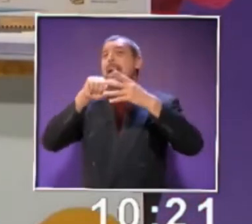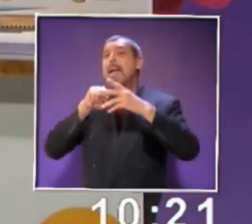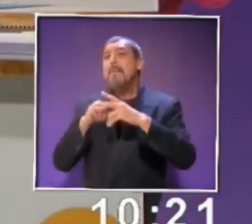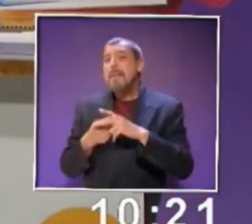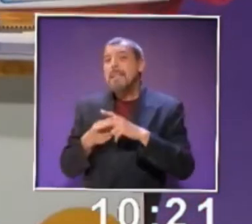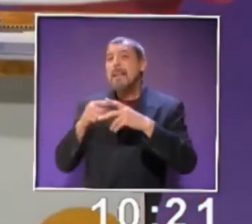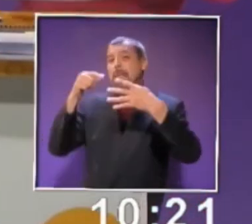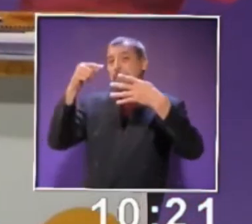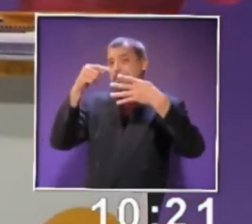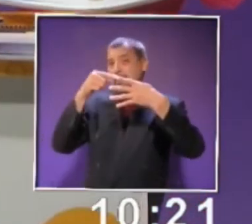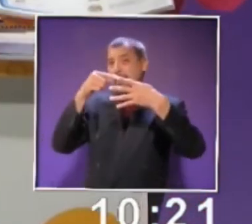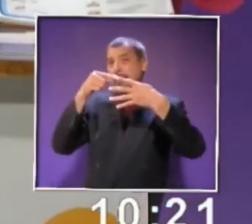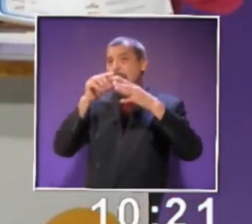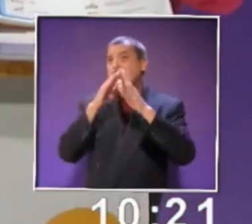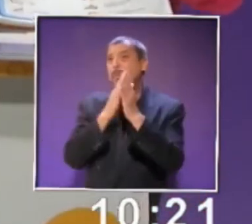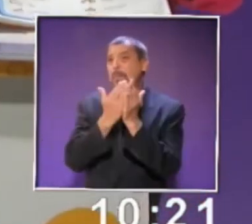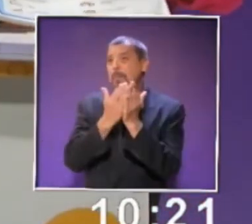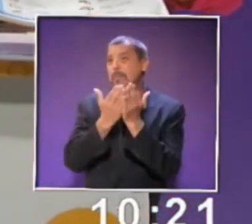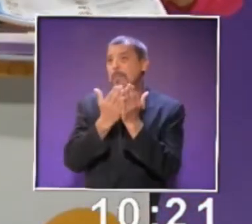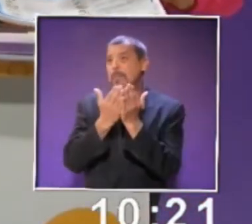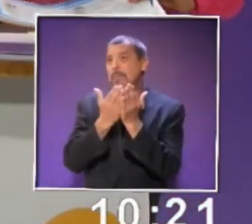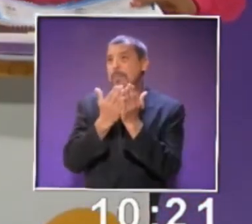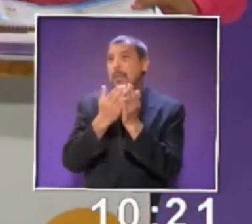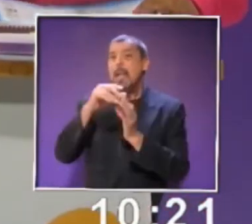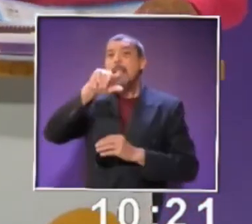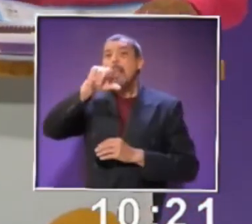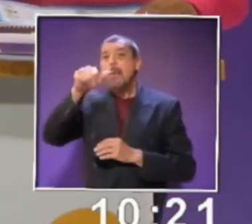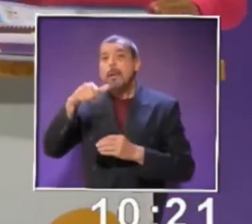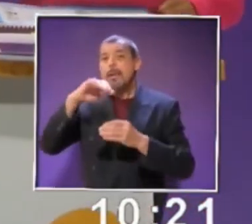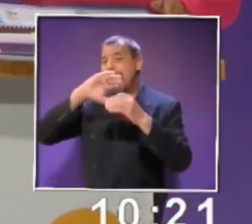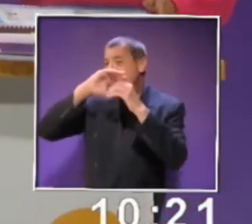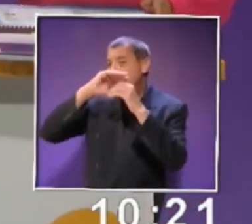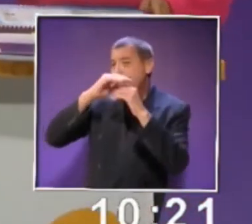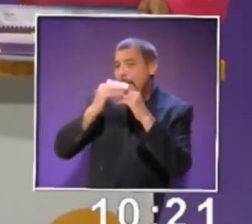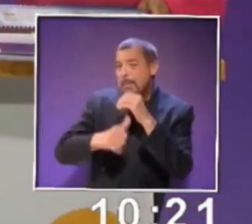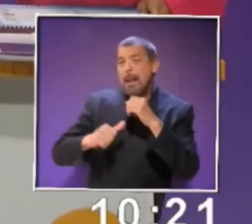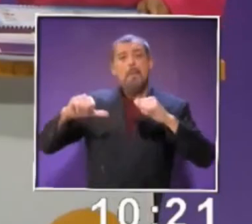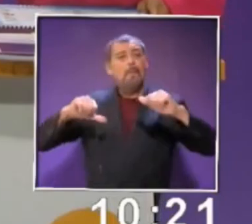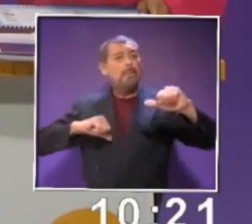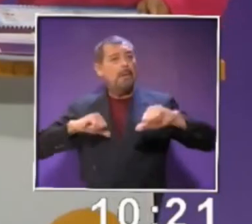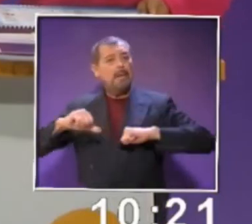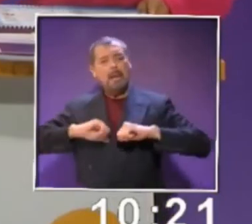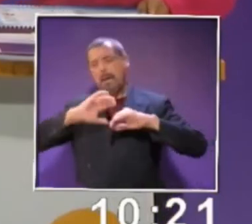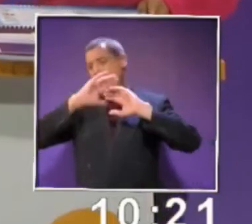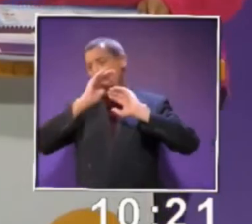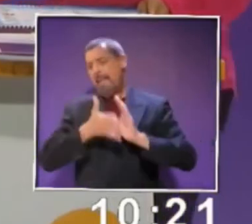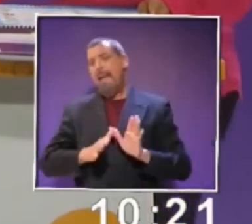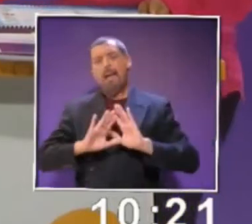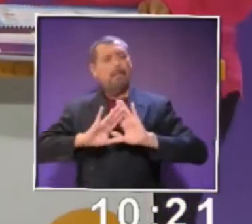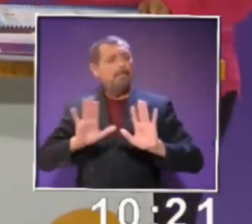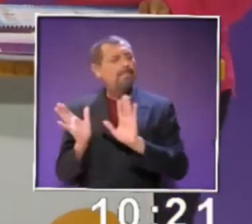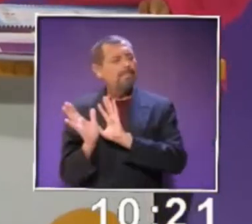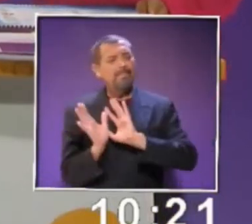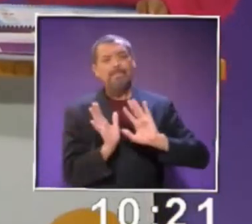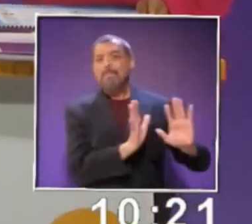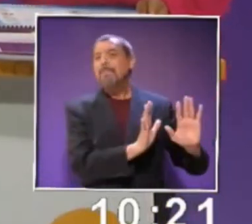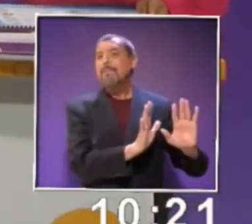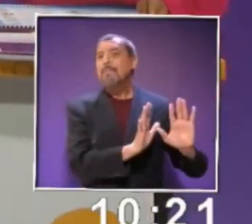viene siendo con nuestro libro. Y después de que terminamos de trabajar la actividad que se nos indicó, vamos a